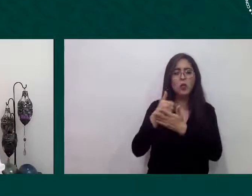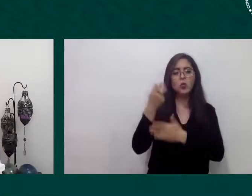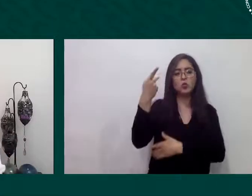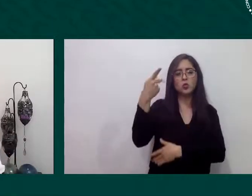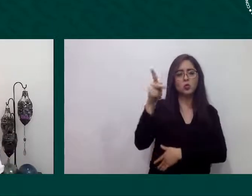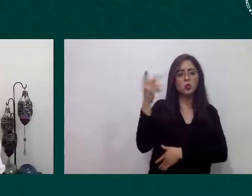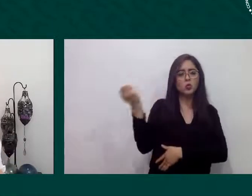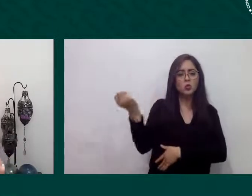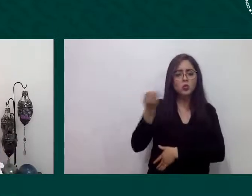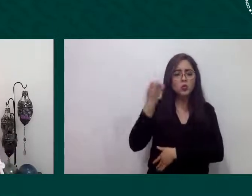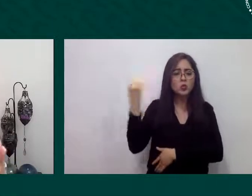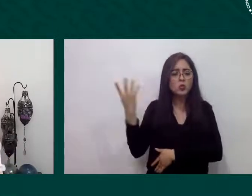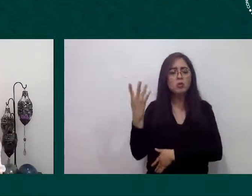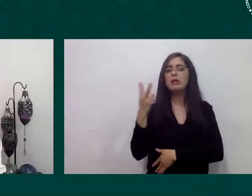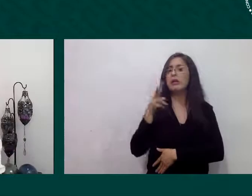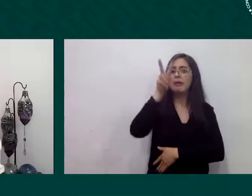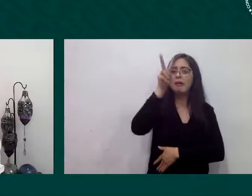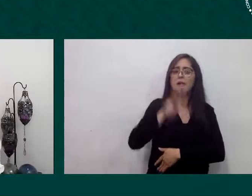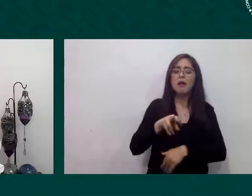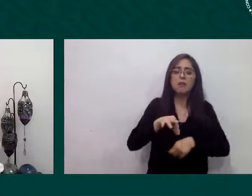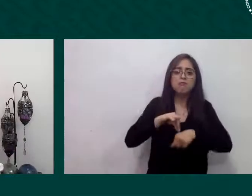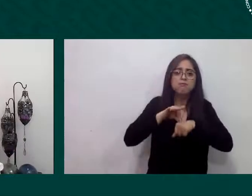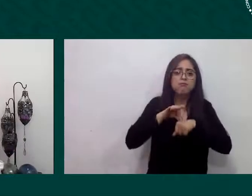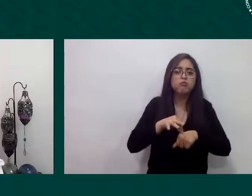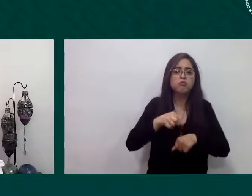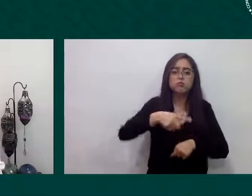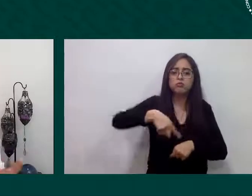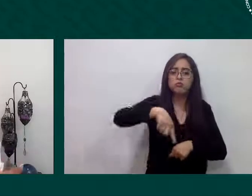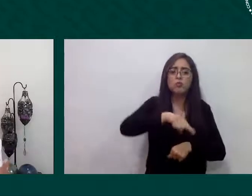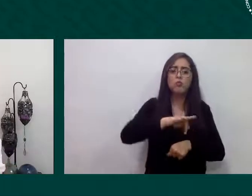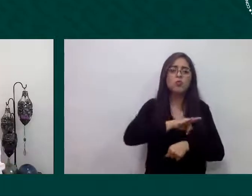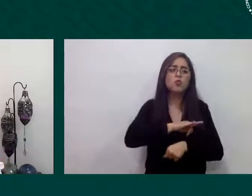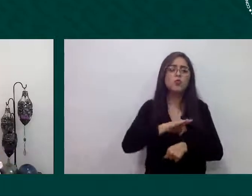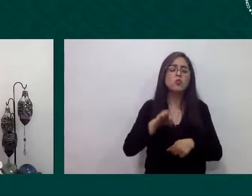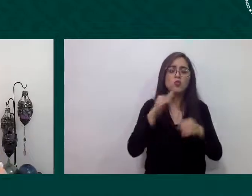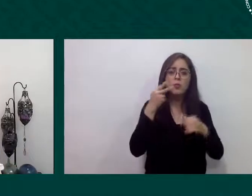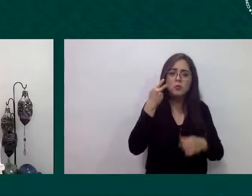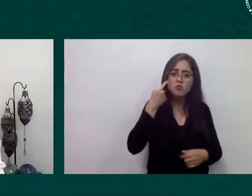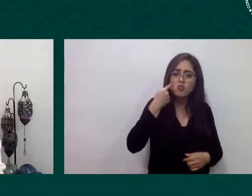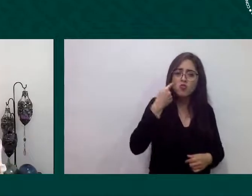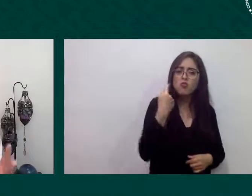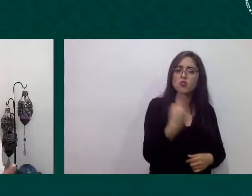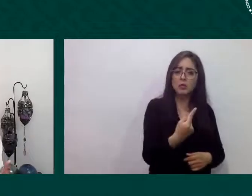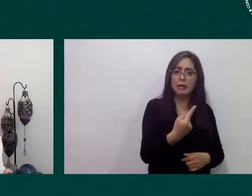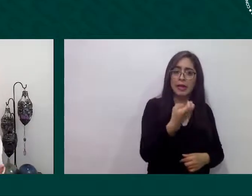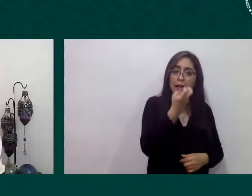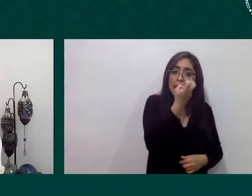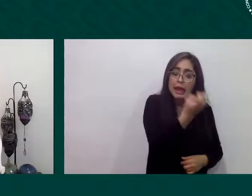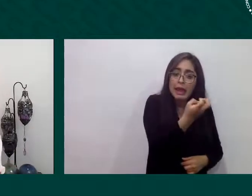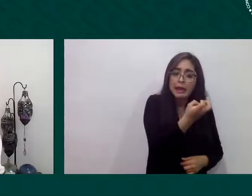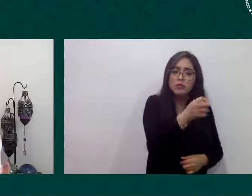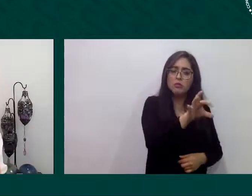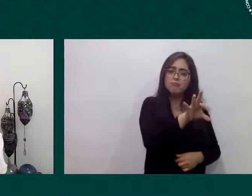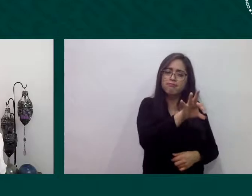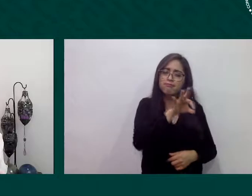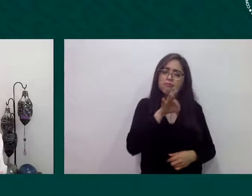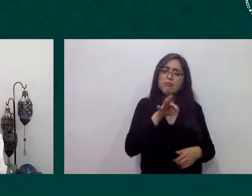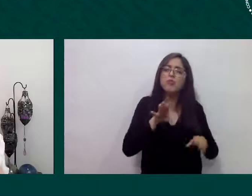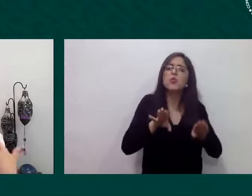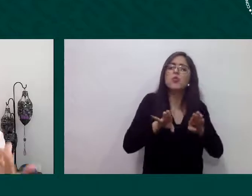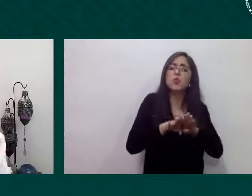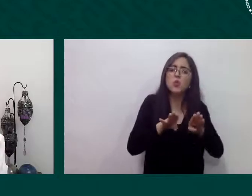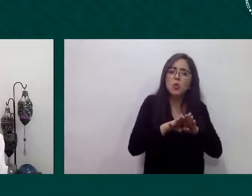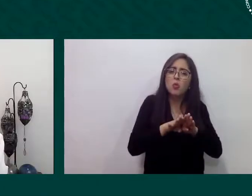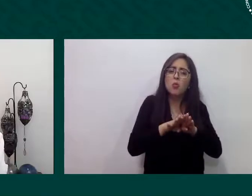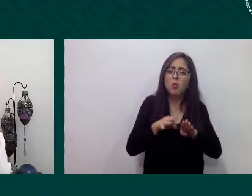en la cual tendríamos justo que verificar ahí de qué manera hay apoyos que se puedan dar para las personas que puedan